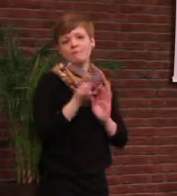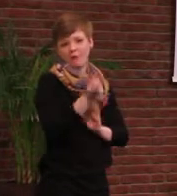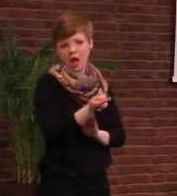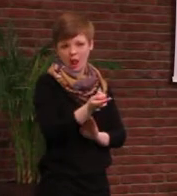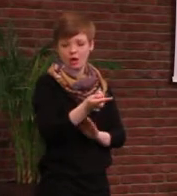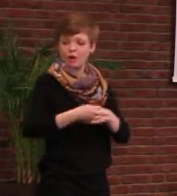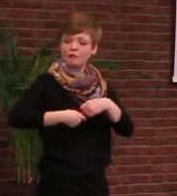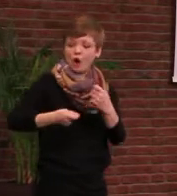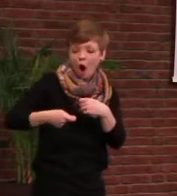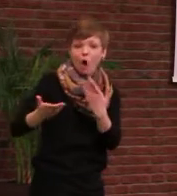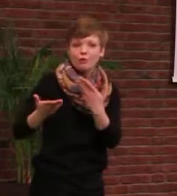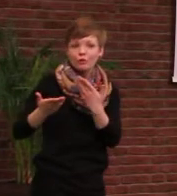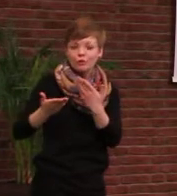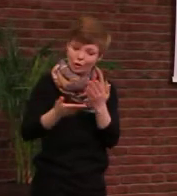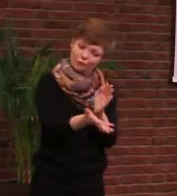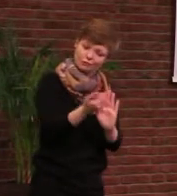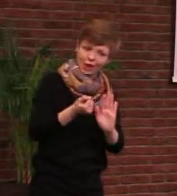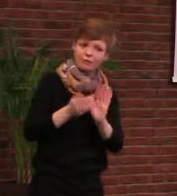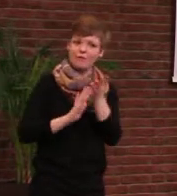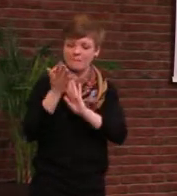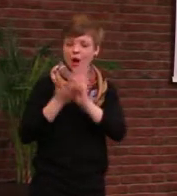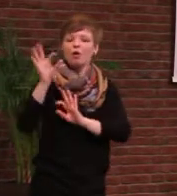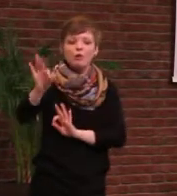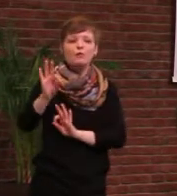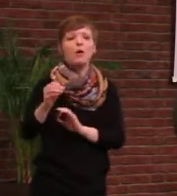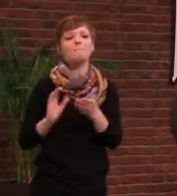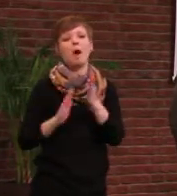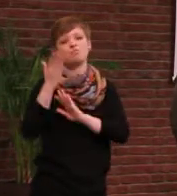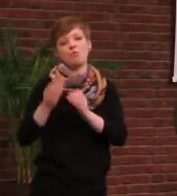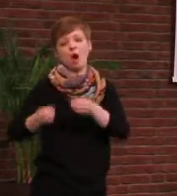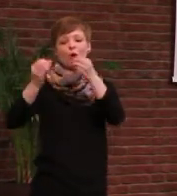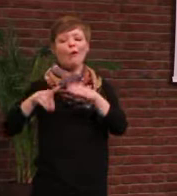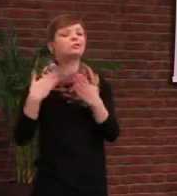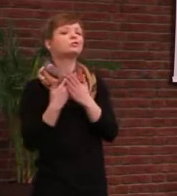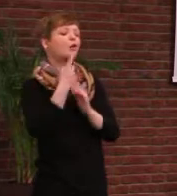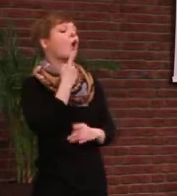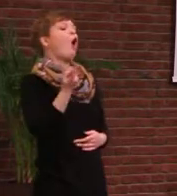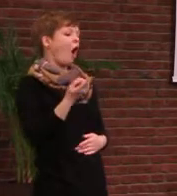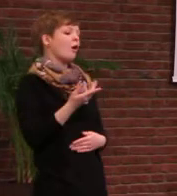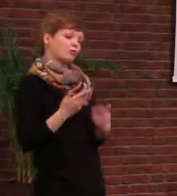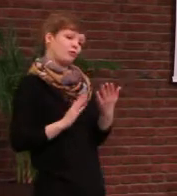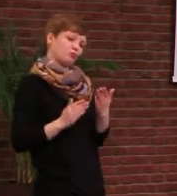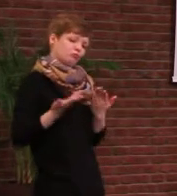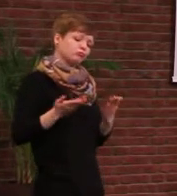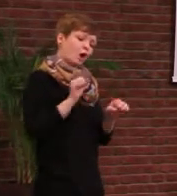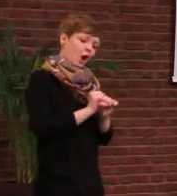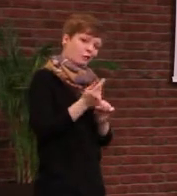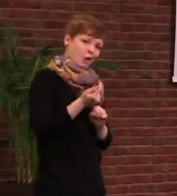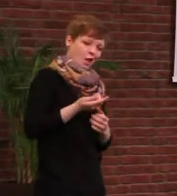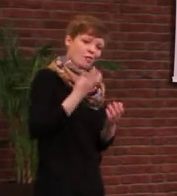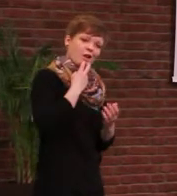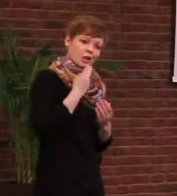zertifizierten Ökostrom zurück an die Berliner Verbraucher. Und ich denke, allein dieses Beispiel macht deutlich, dass wir eine gemeinsame